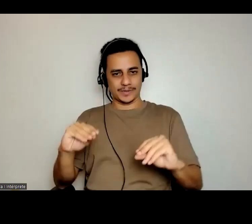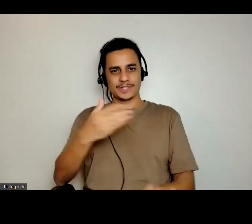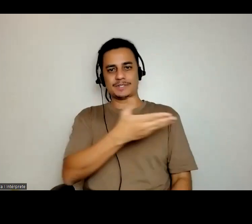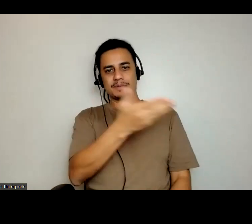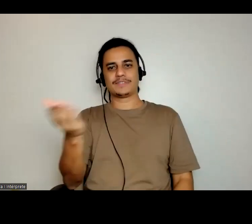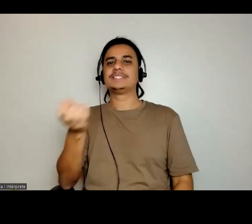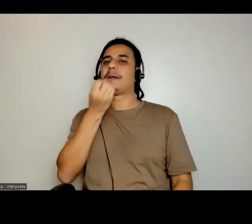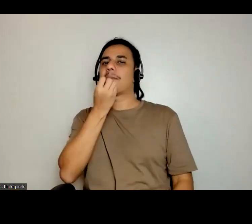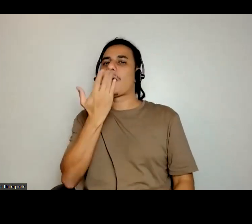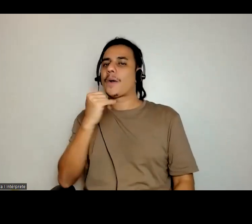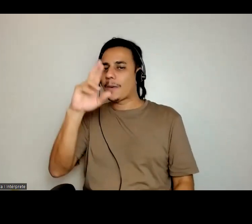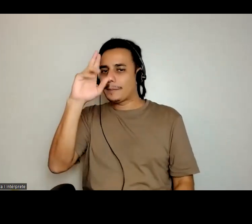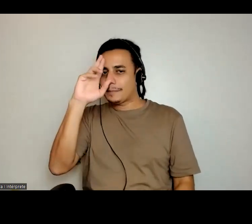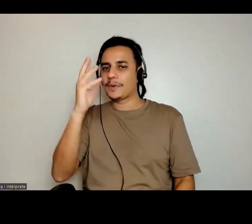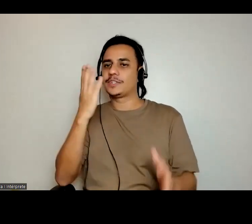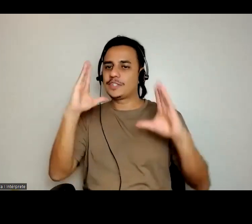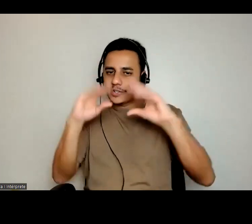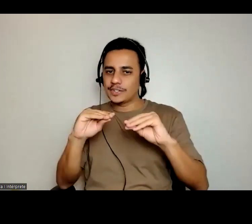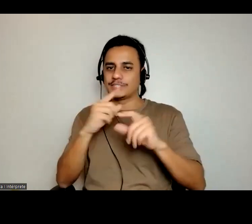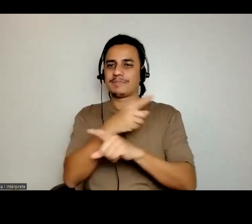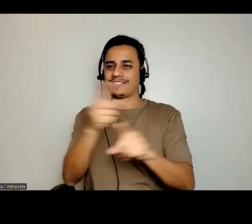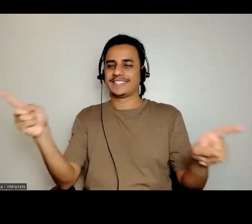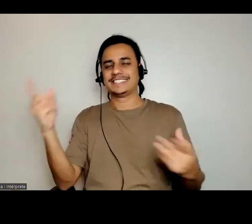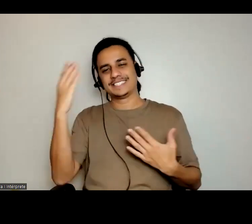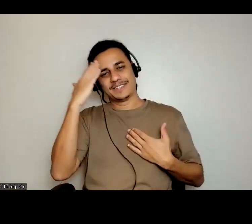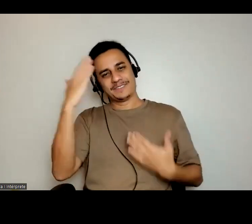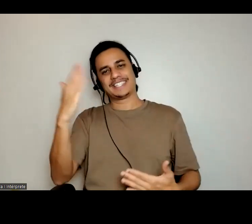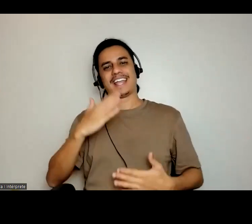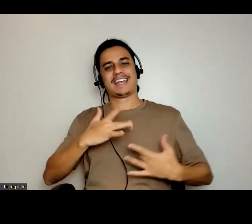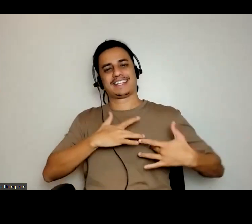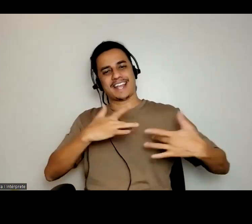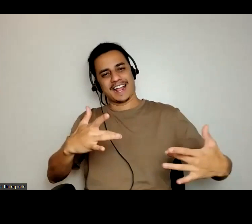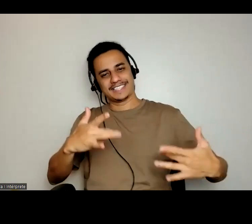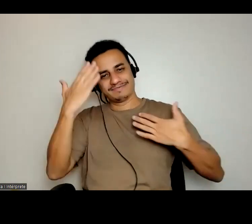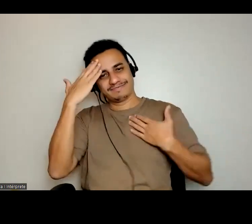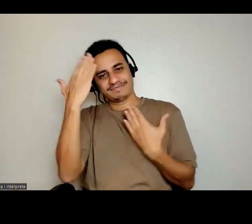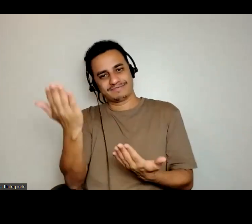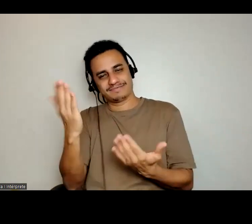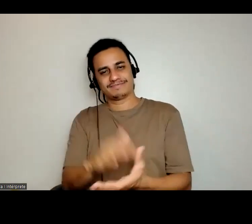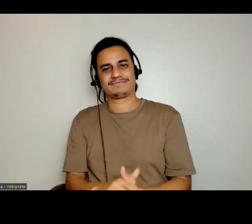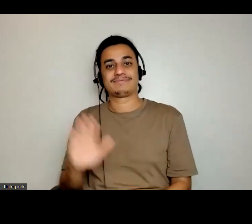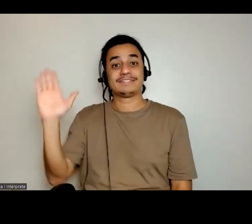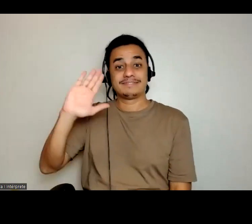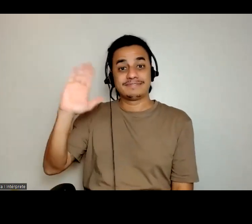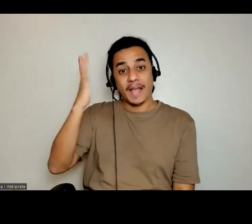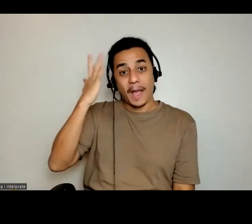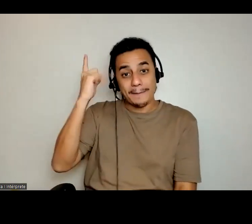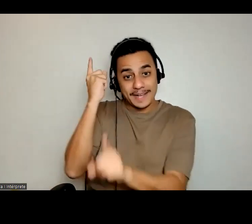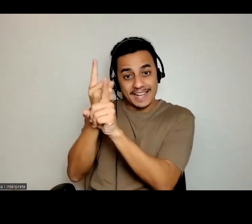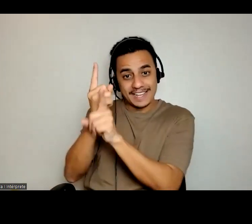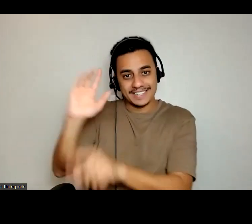boa janta para quem não jantou ainda, e obrigada, gratidão. Até amanhã, gente.